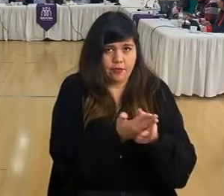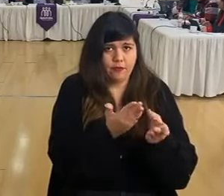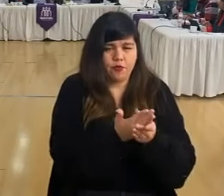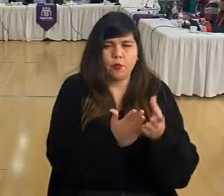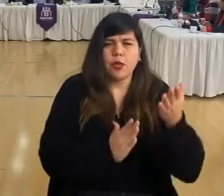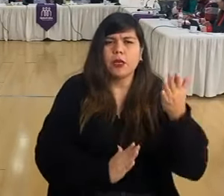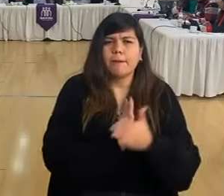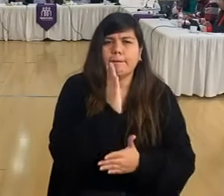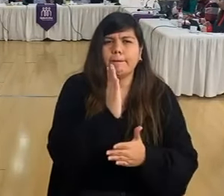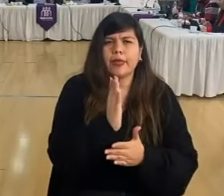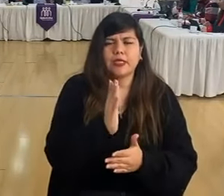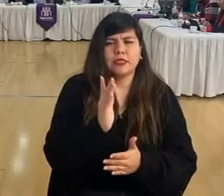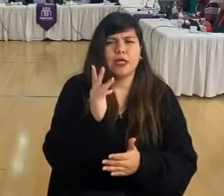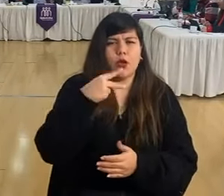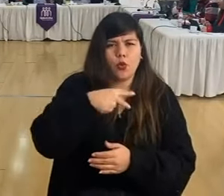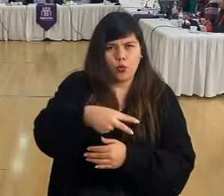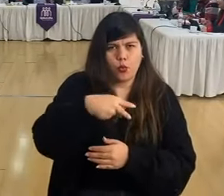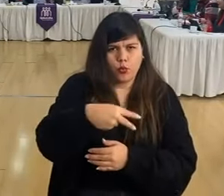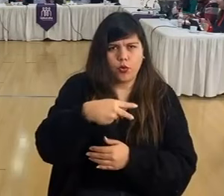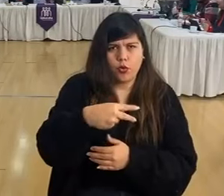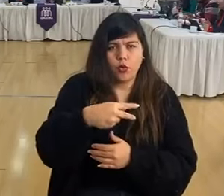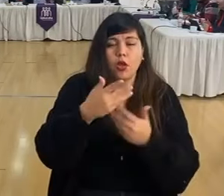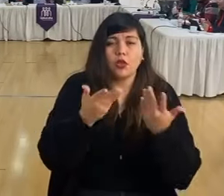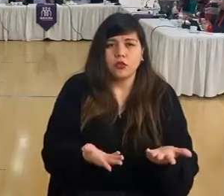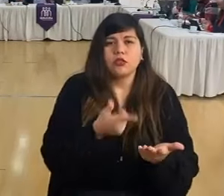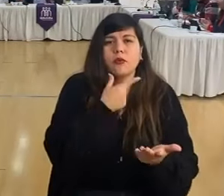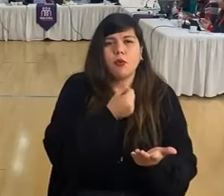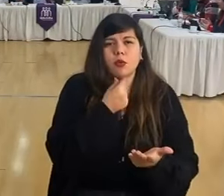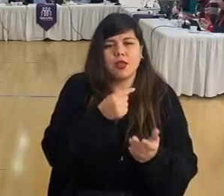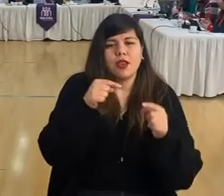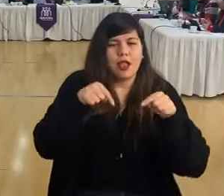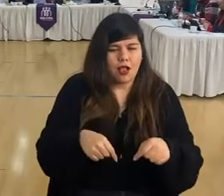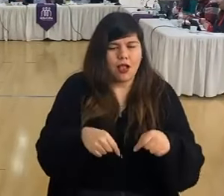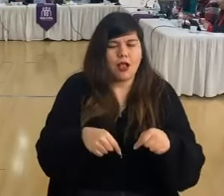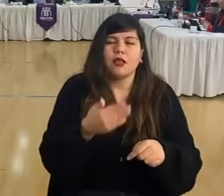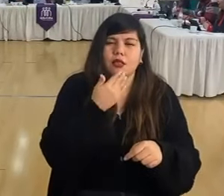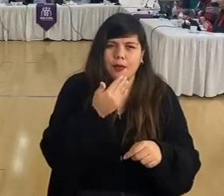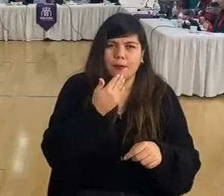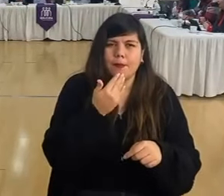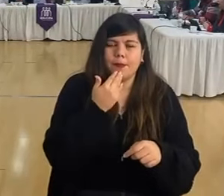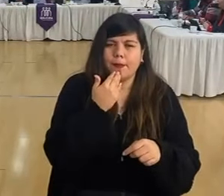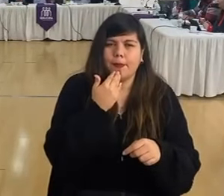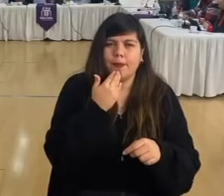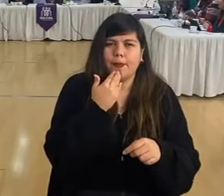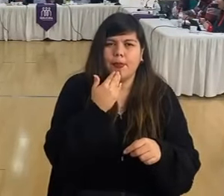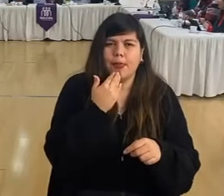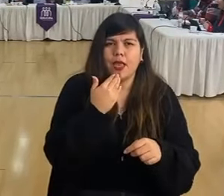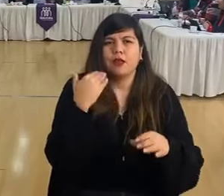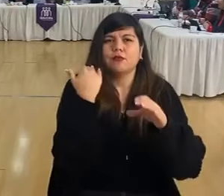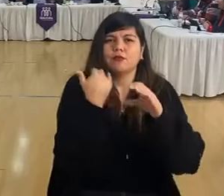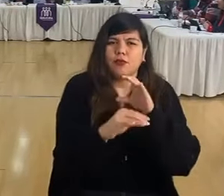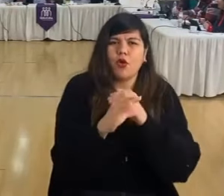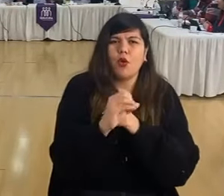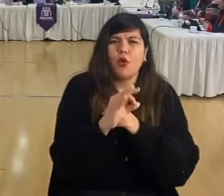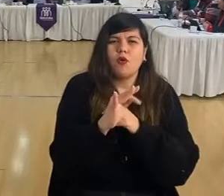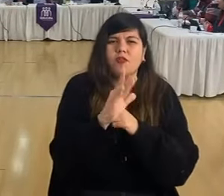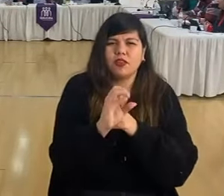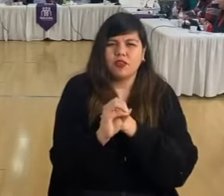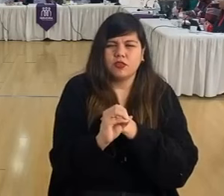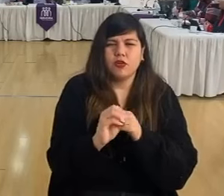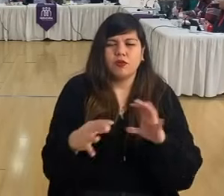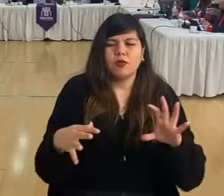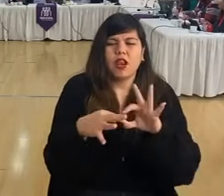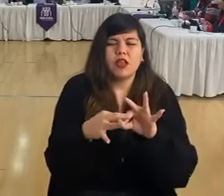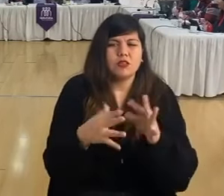empezará a comenzar en junio. Entonces también me gustaría acá, también lo voy a hacer llegar por oficio, en relación